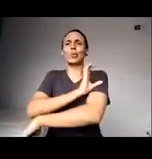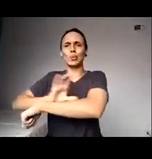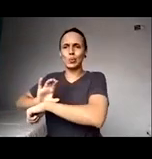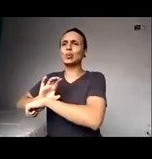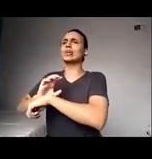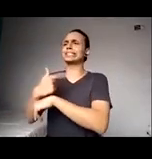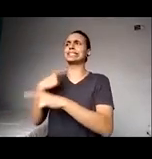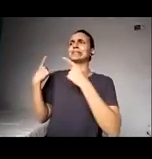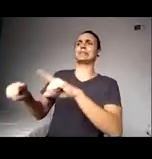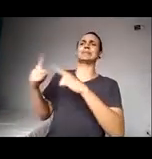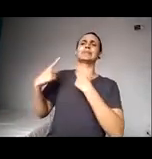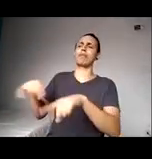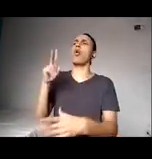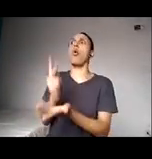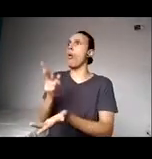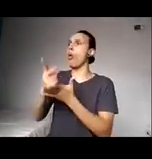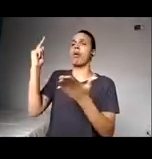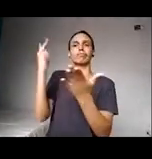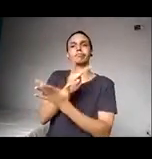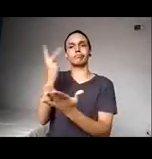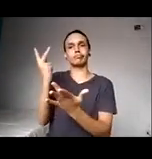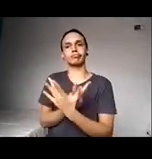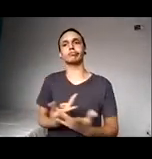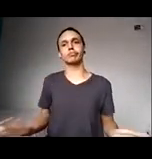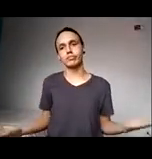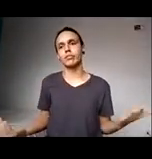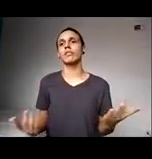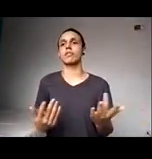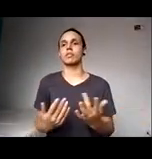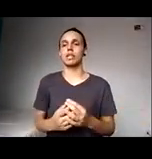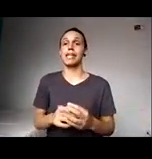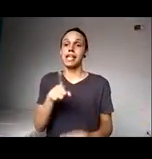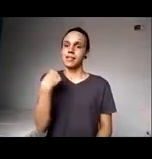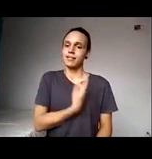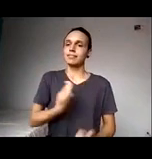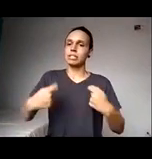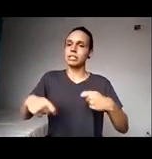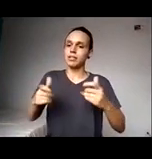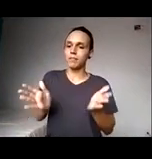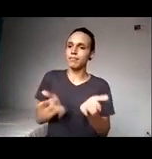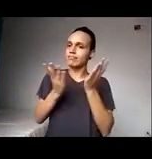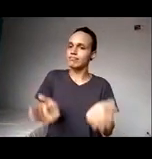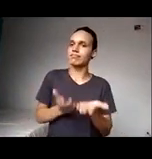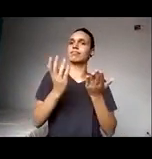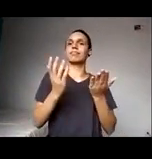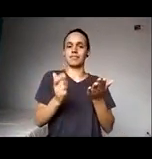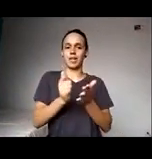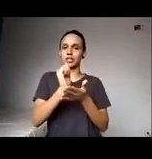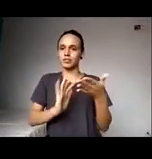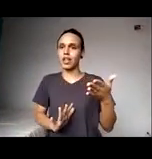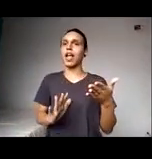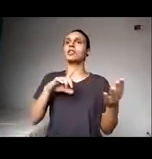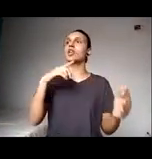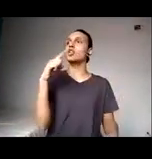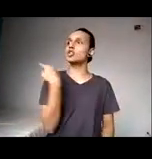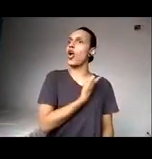isso, então eu acho que quanto mais a gente motivar essas ações, gente vai trazer pessoas que ainda estão muito